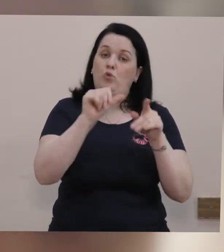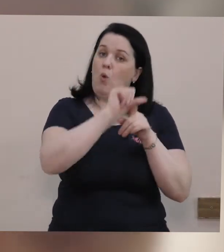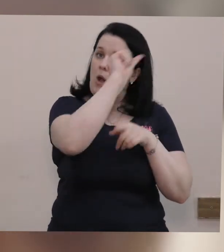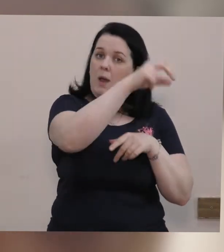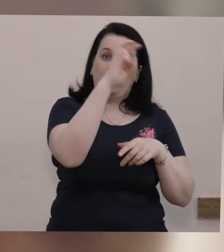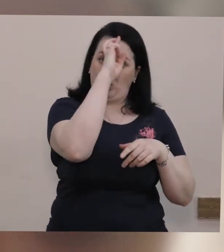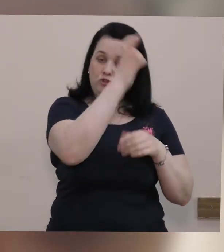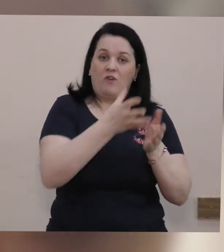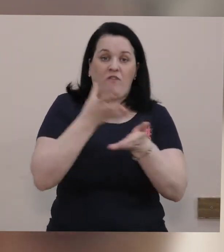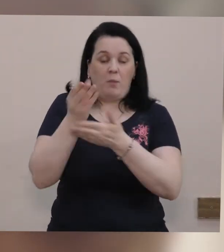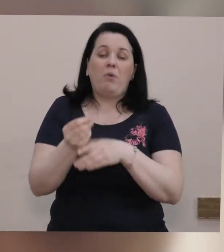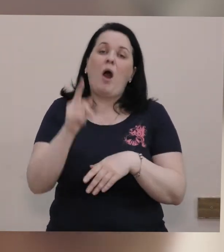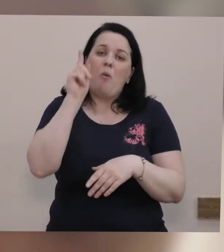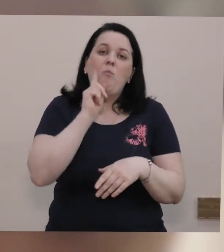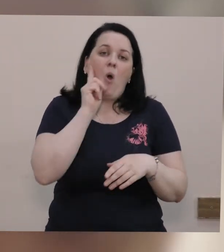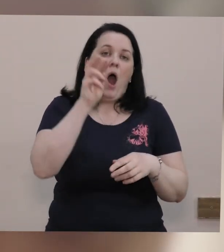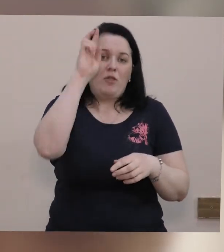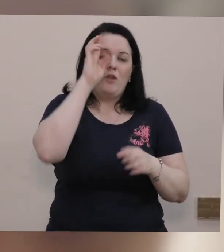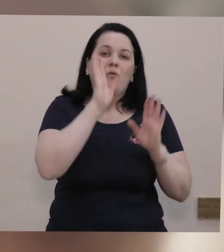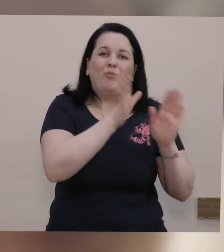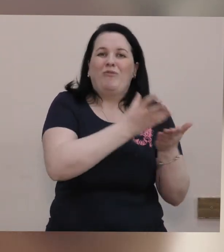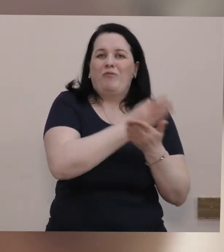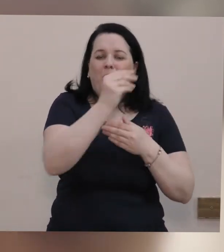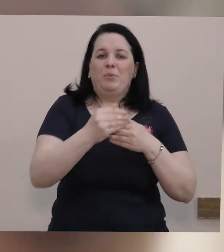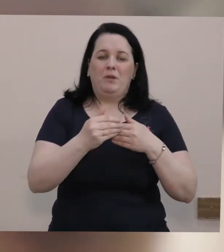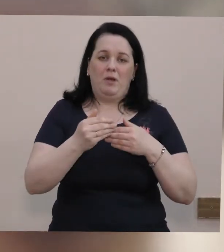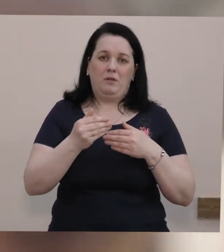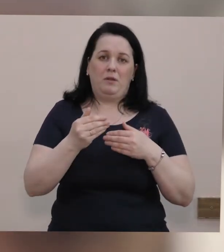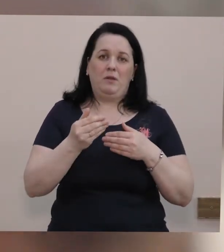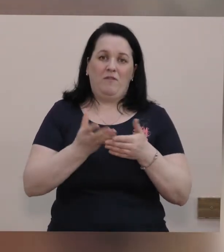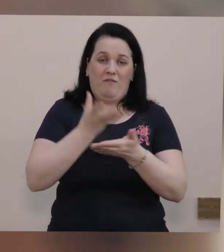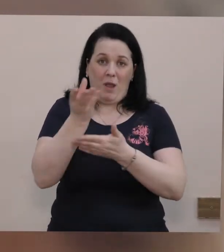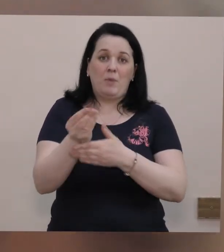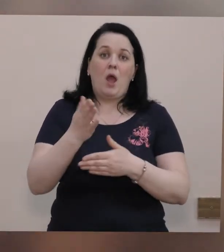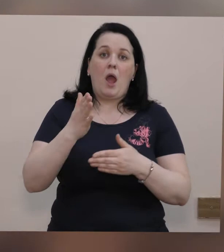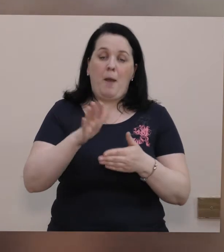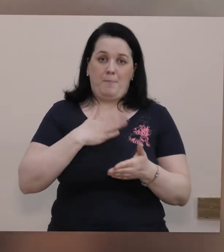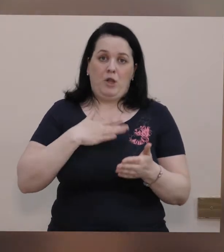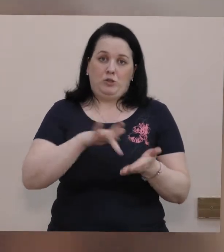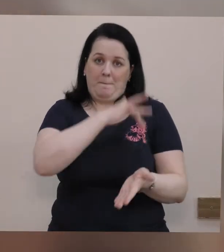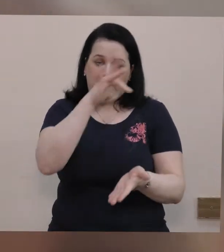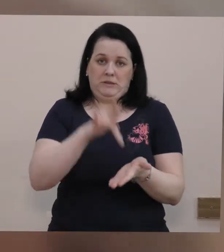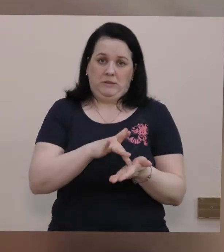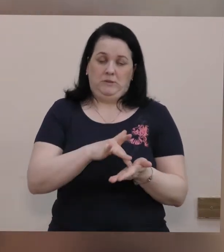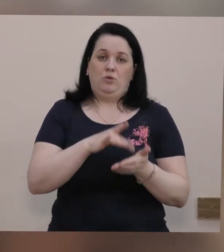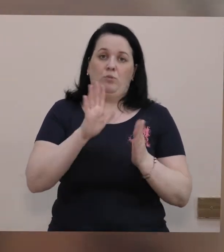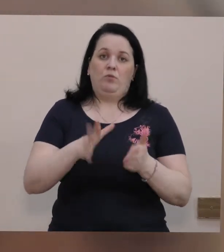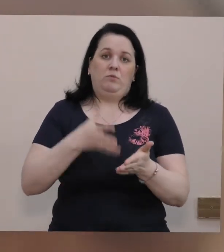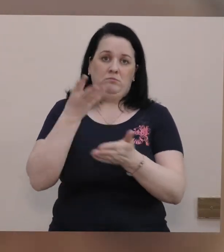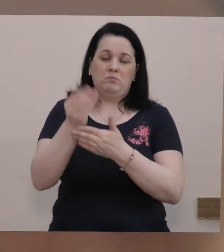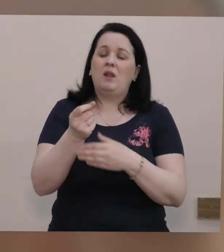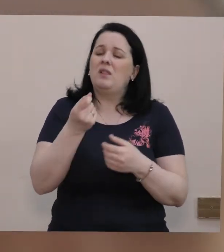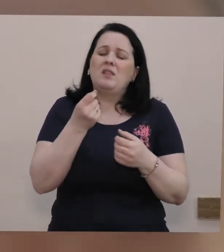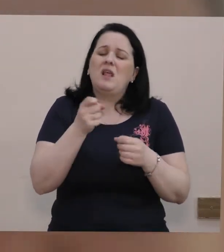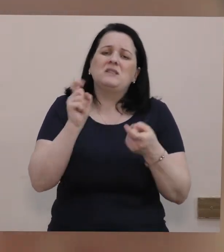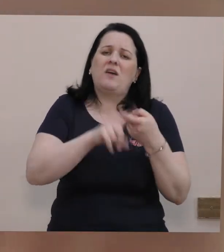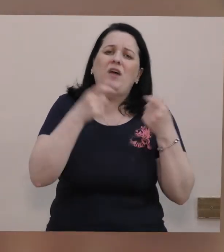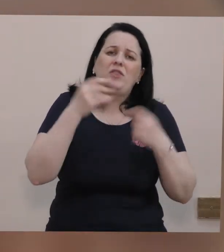будуть виплати, але поки ці державні виплати будуть, то міська громада нашим рідним, незалежно в